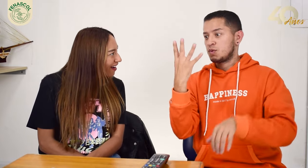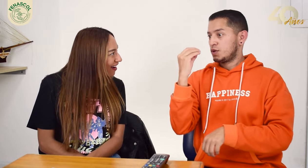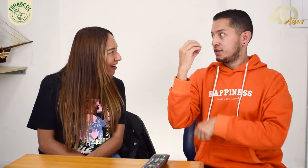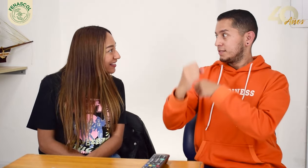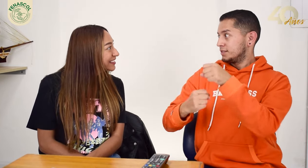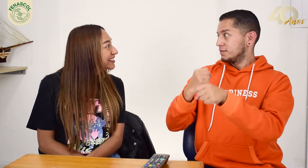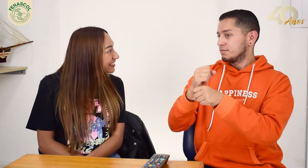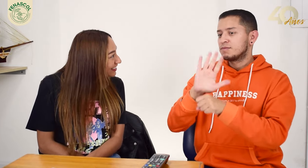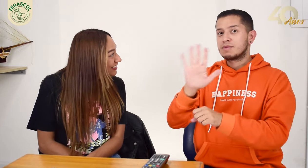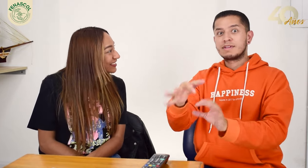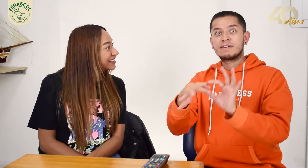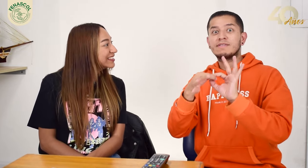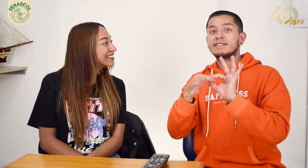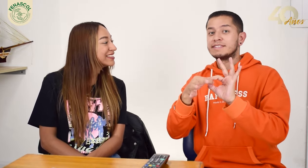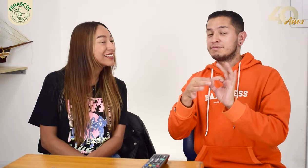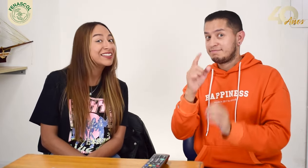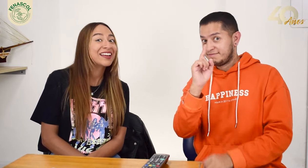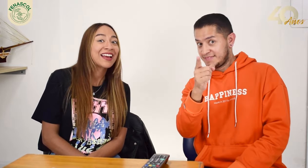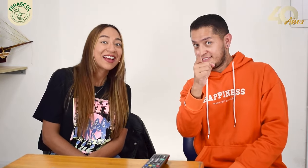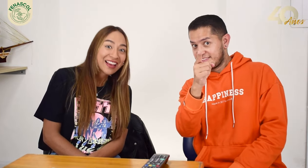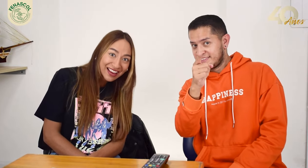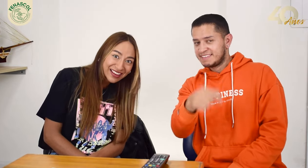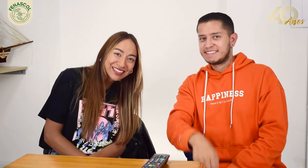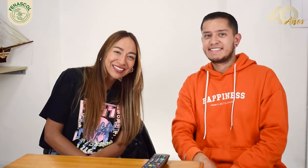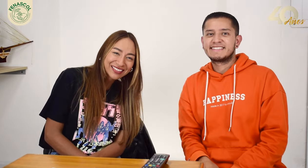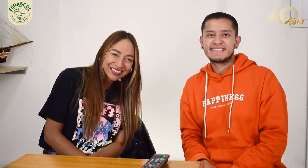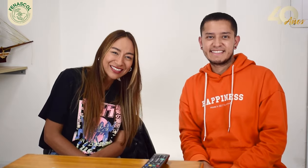cuarenta años de FENASCOL ¡Gracias! ¡Gracias!